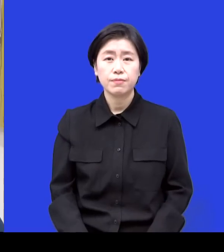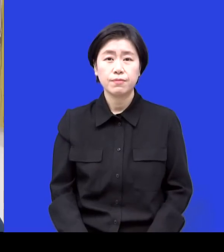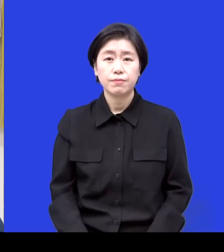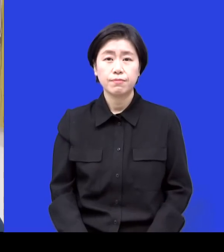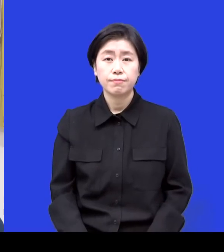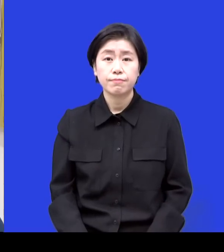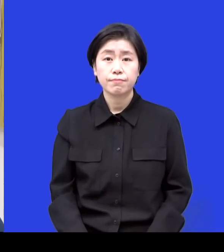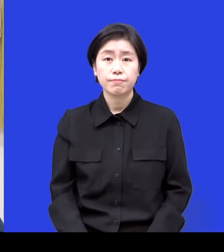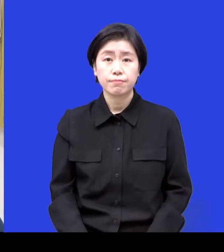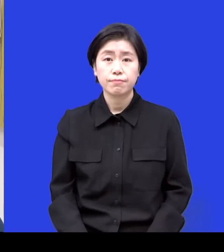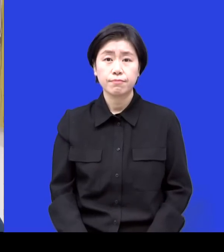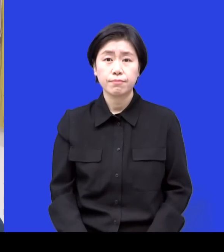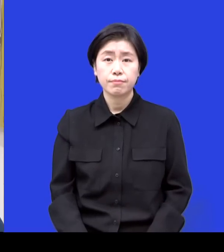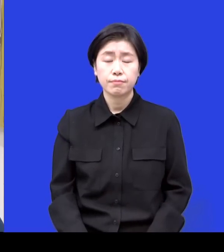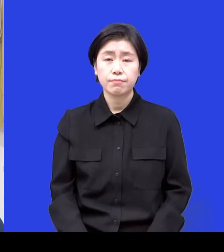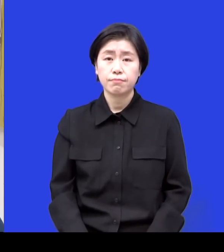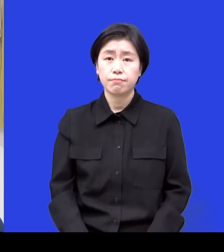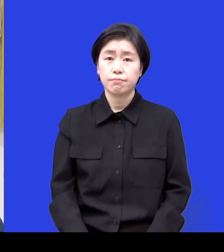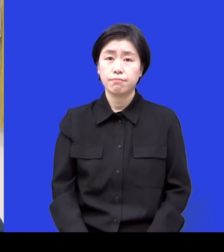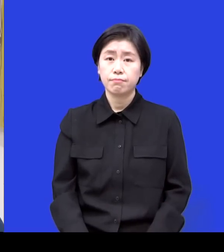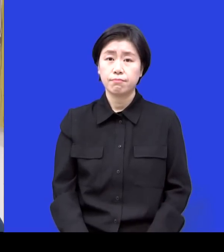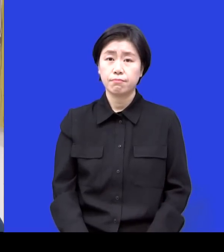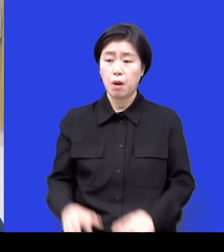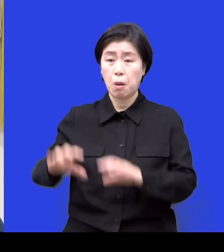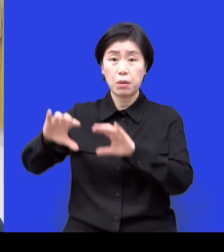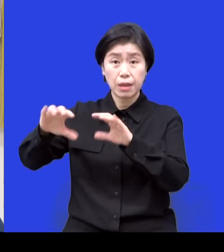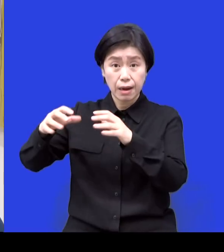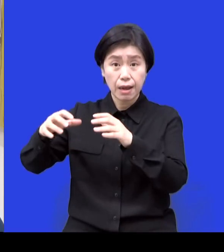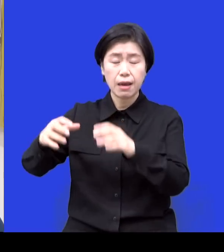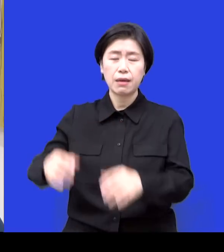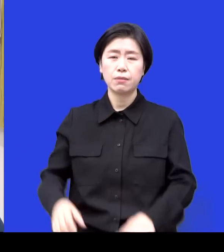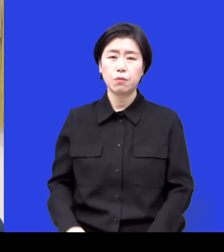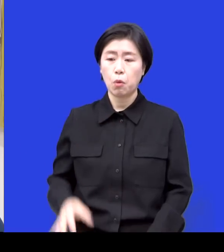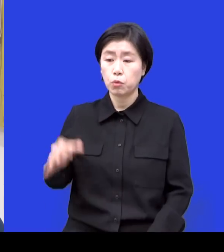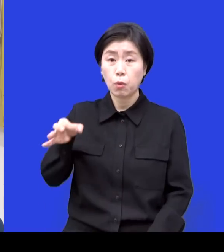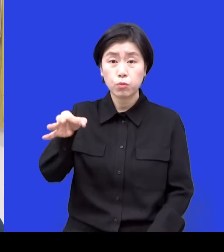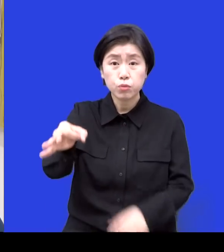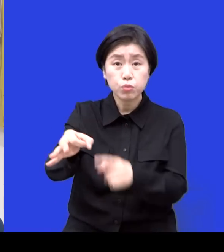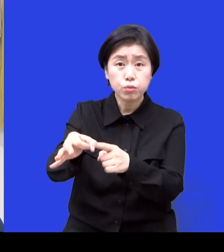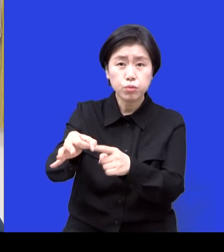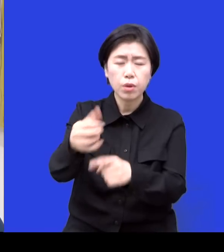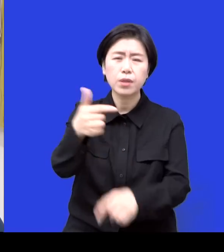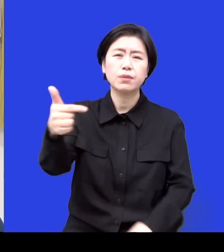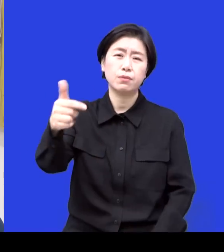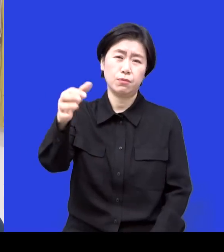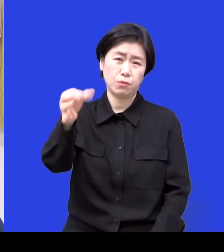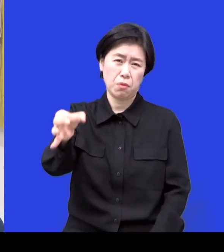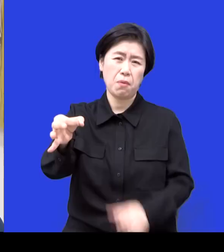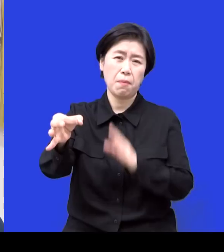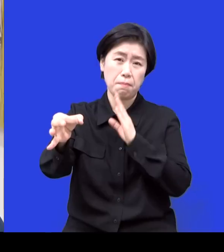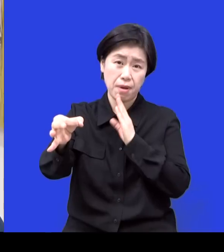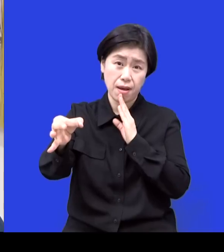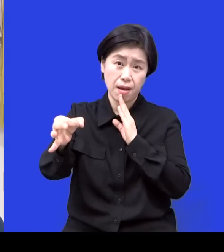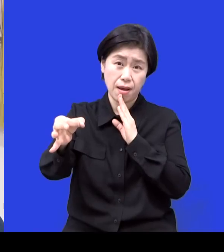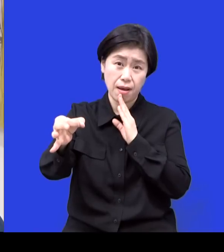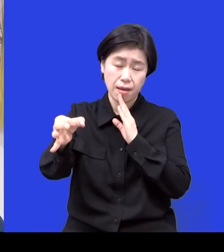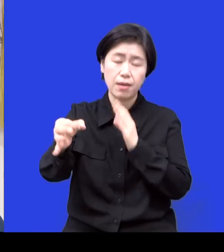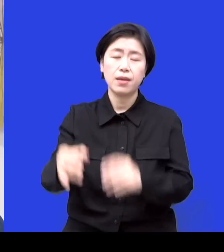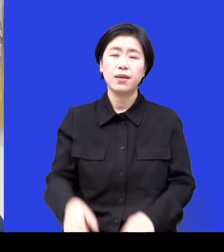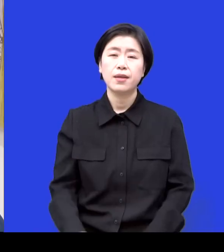그 아이한테는 큰돈이었죠. 뭐 천만 원 뭐 이천만 원 뭐 이 정도 근데 그런 문제가 있었을 때에